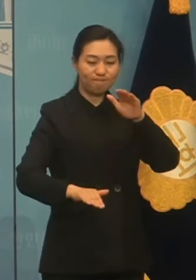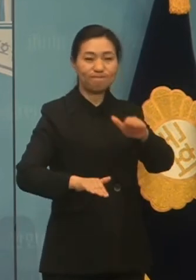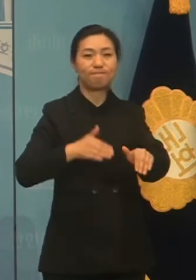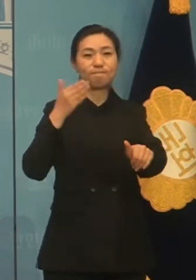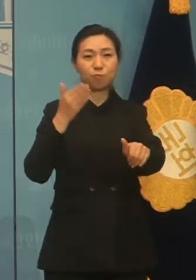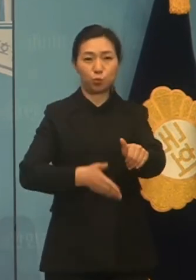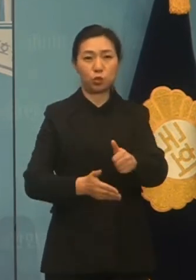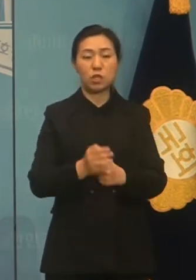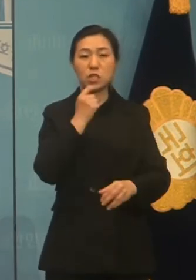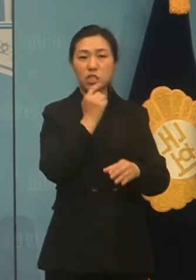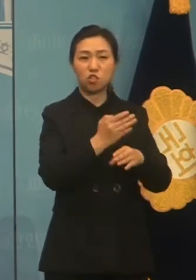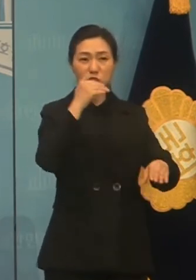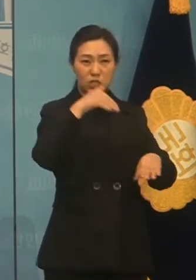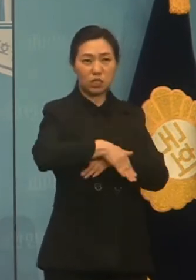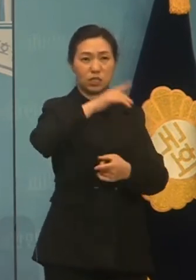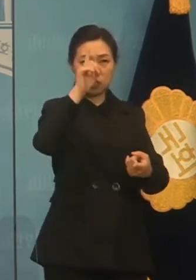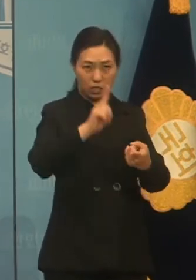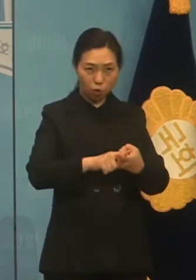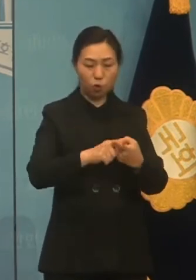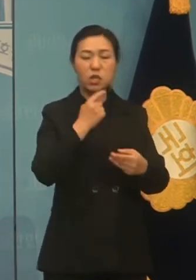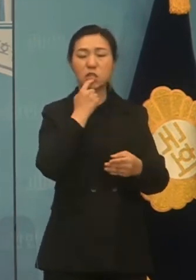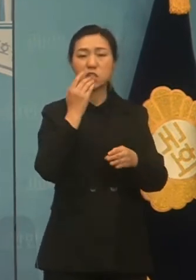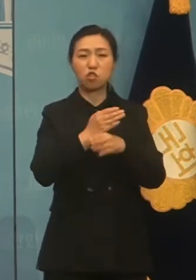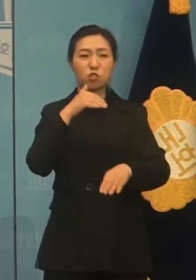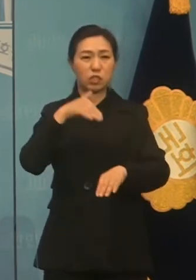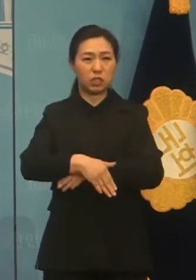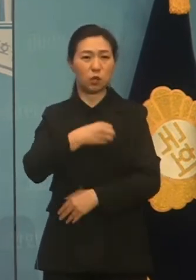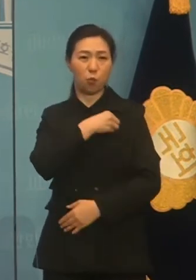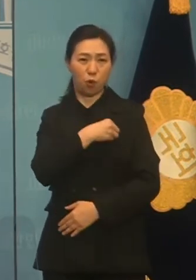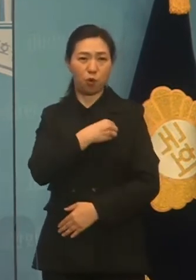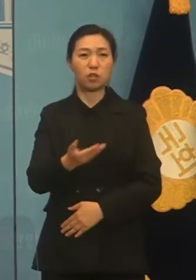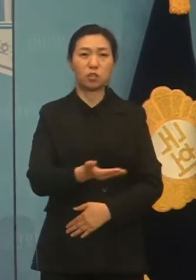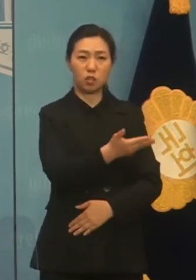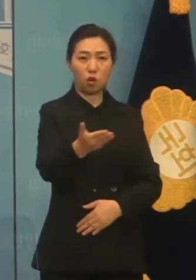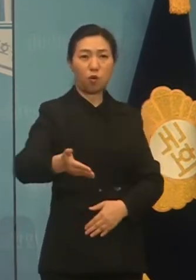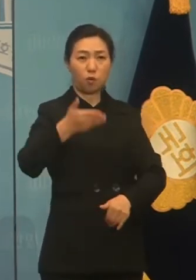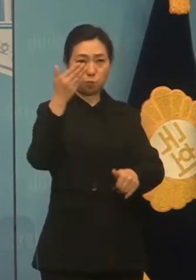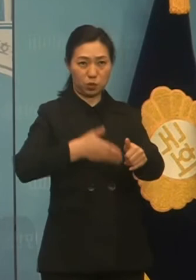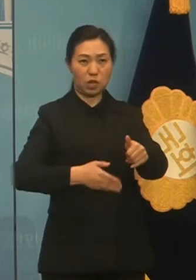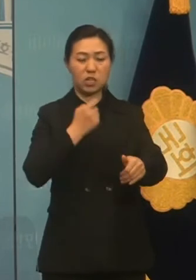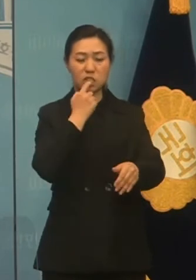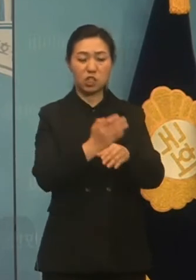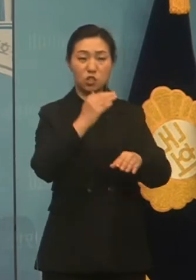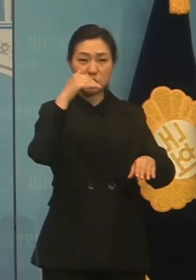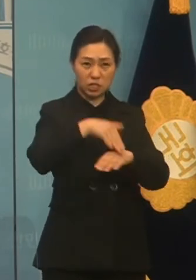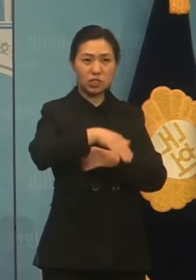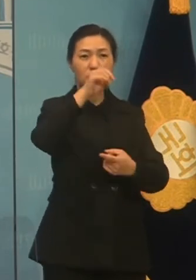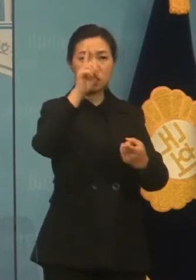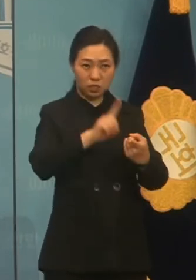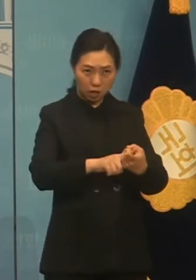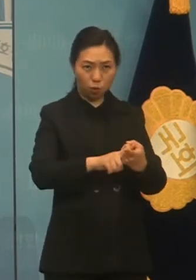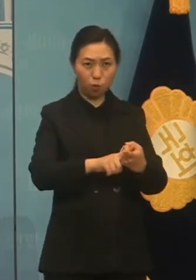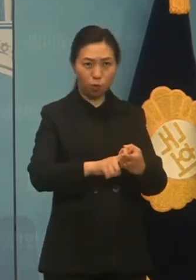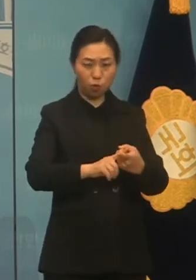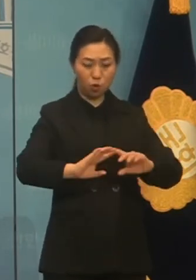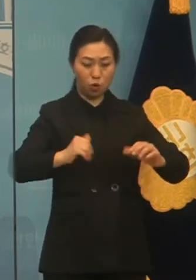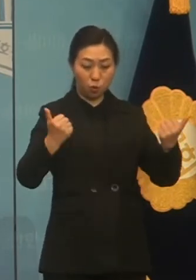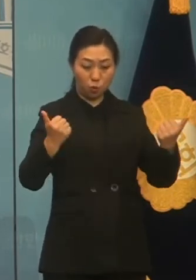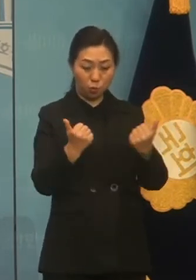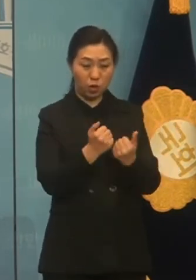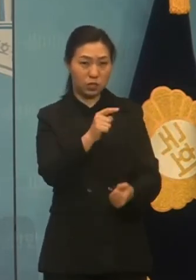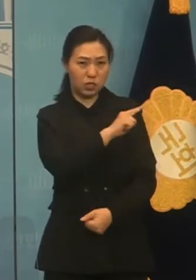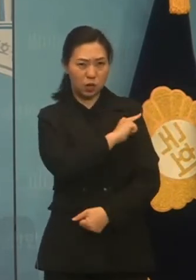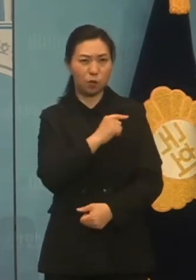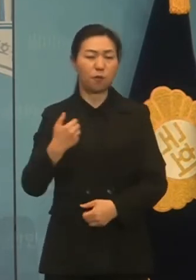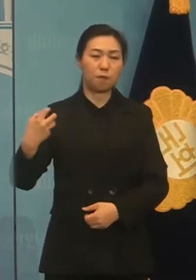민주당다운 민주당원이 됩시다. 저 김영래가 민주당다운 민주당의 후원의 길을 두벅두벅